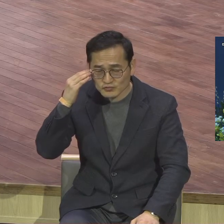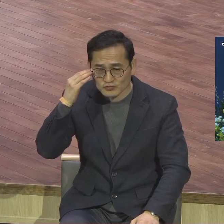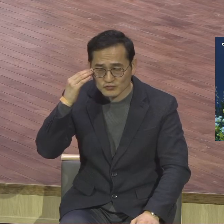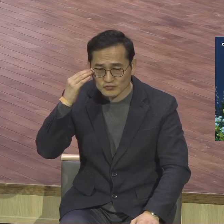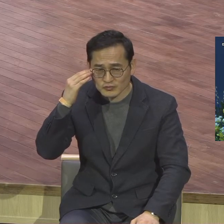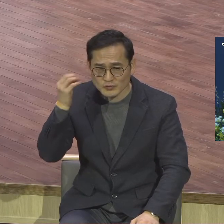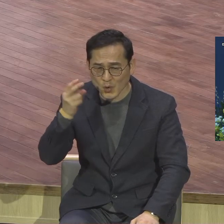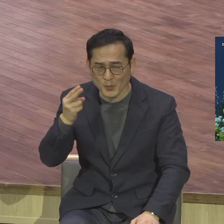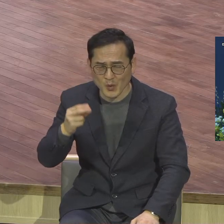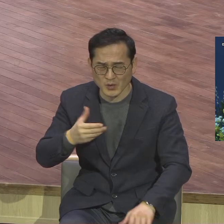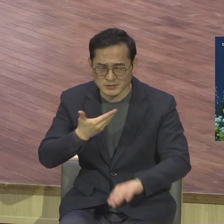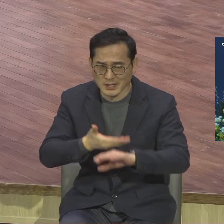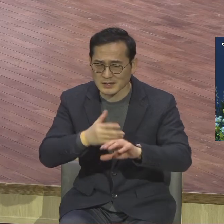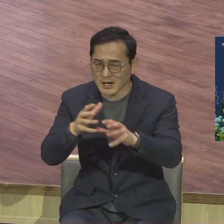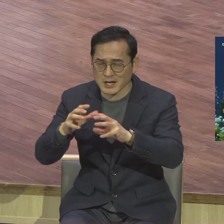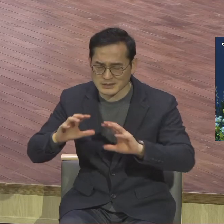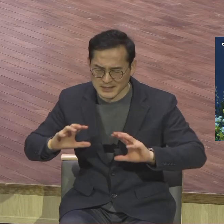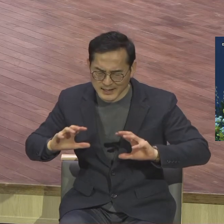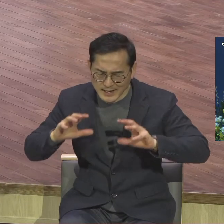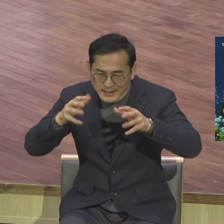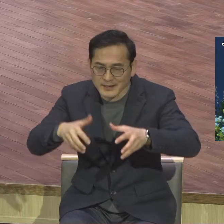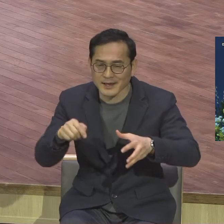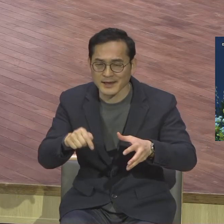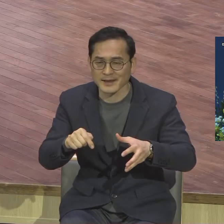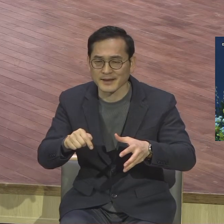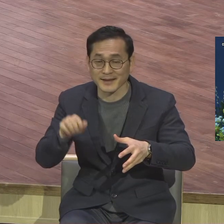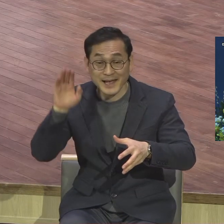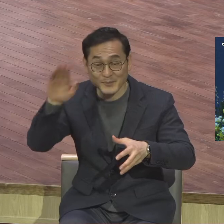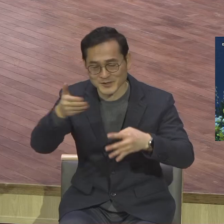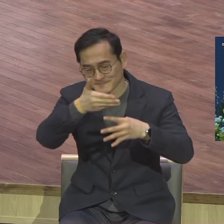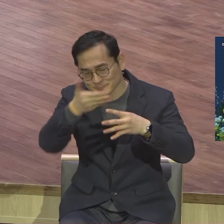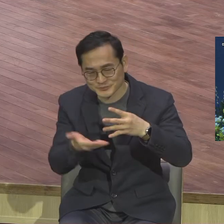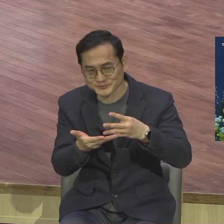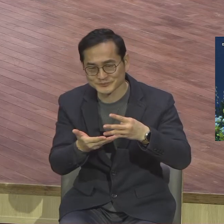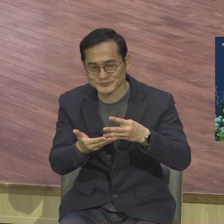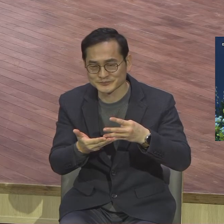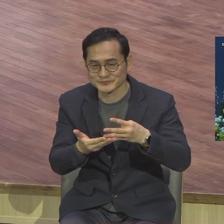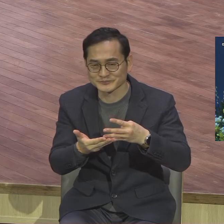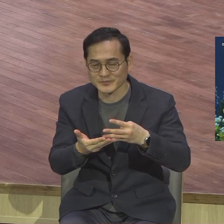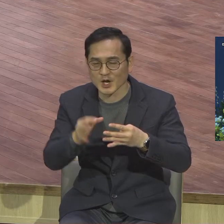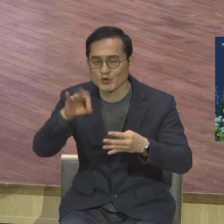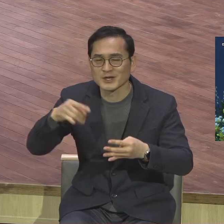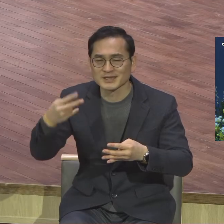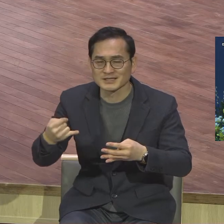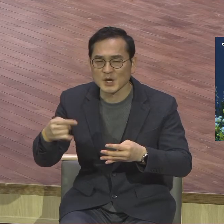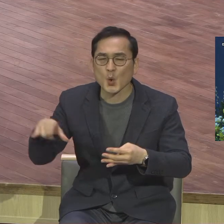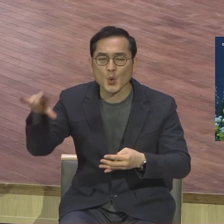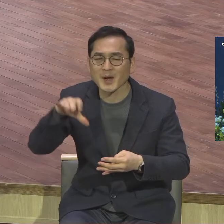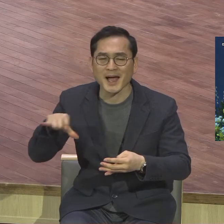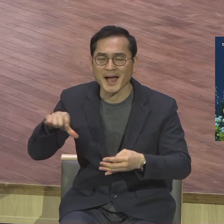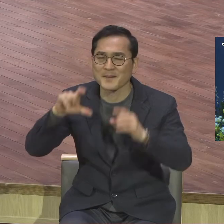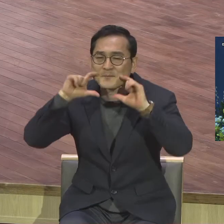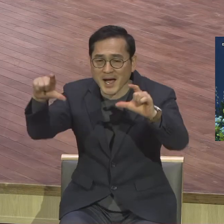코로나 그렇게 시대를 열었지만 변이 바이러스가 또 이렇게